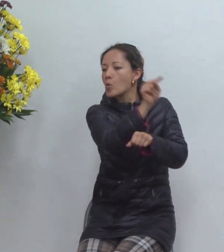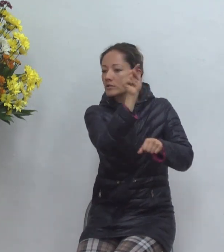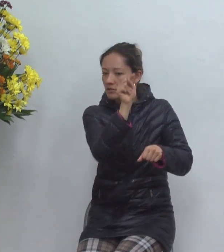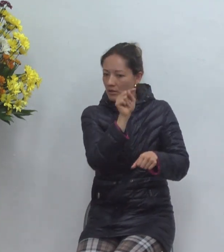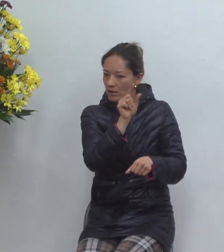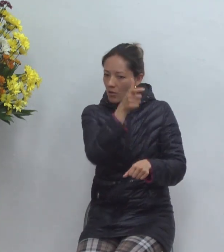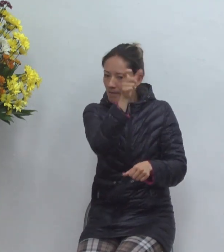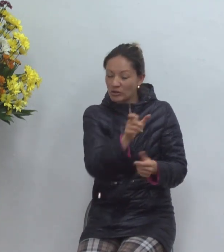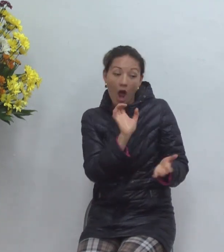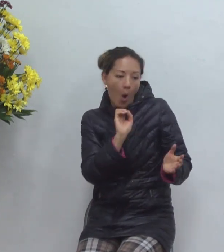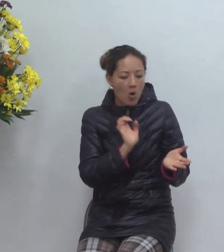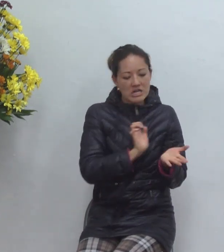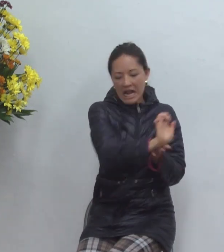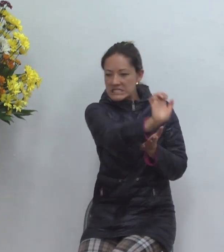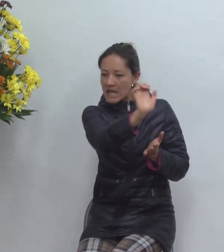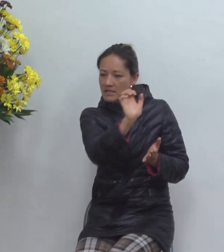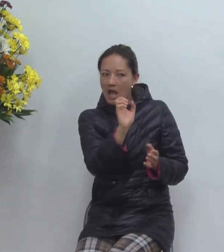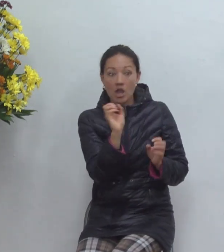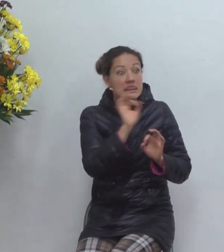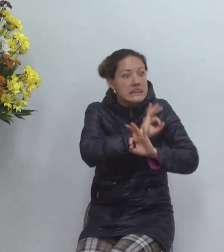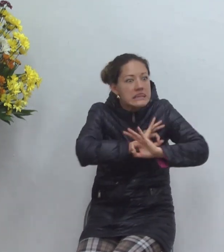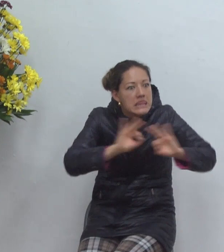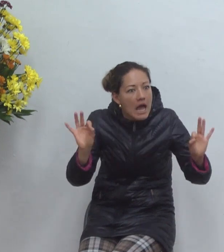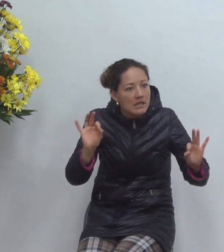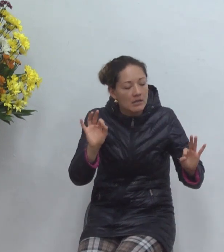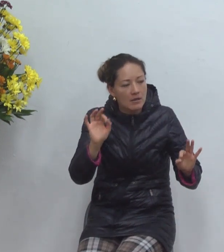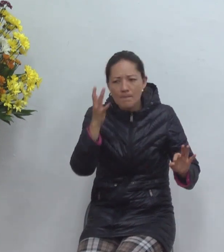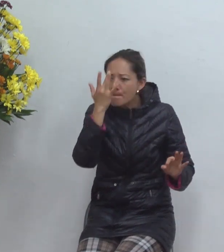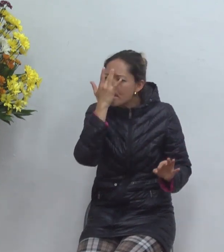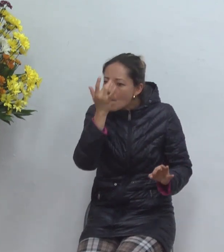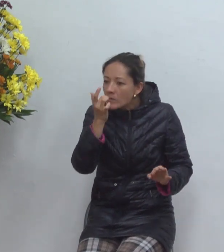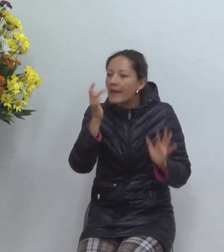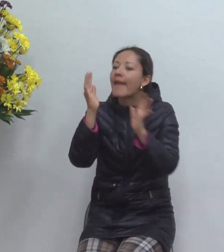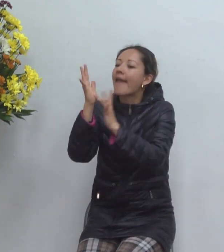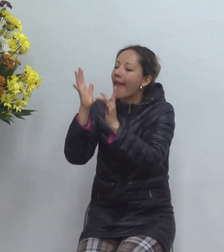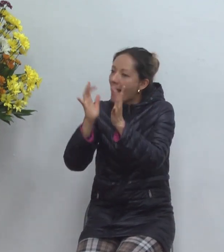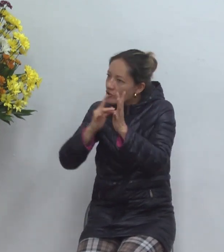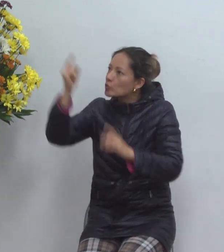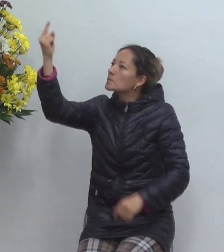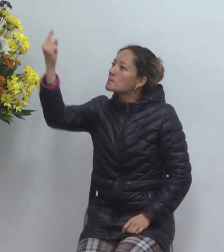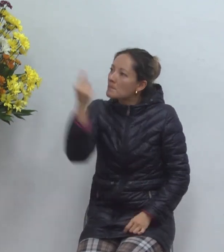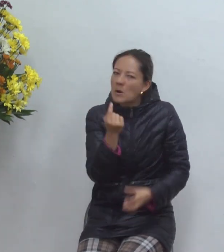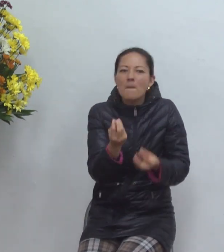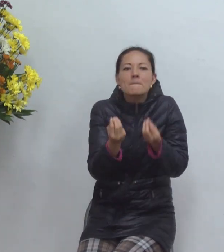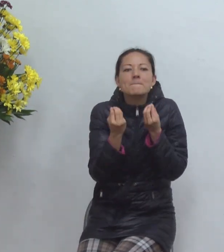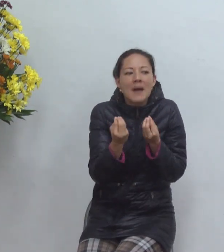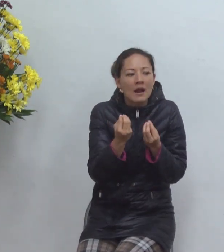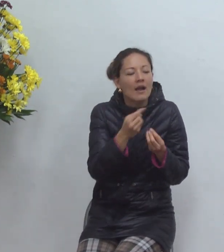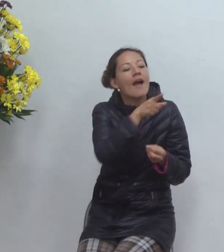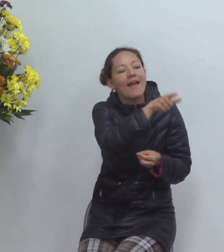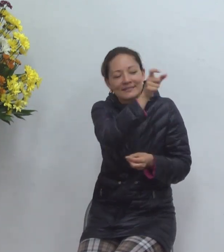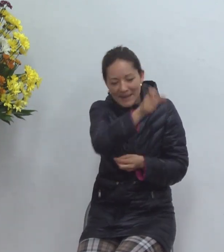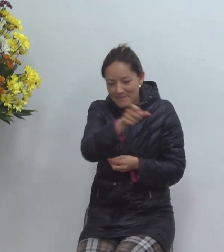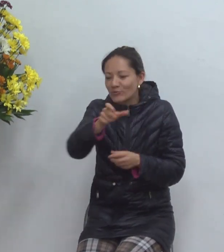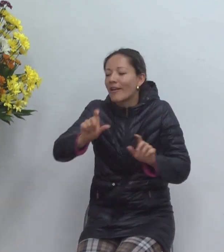nadie usted no puede cerrarle la puerta a nadie porque para eso vino el hijo de Dios para qué para salvar lo que se había